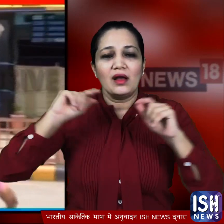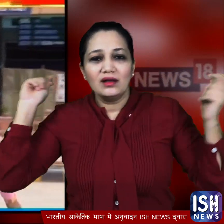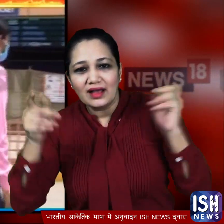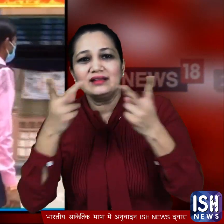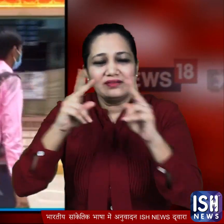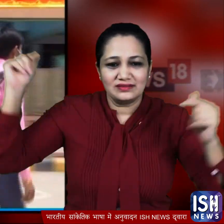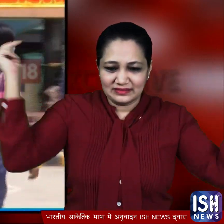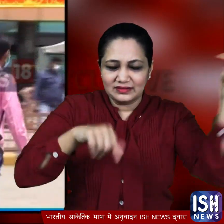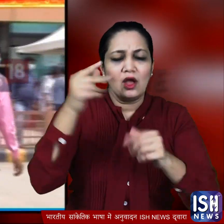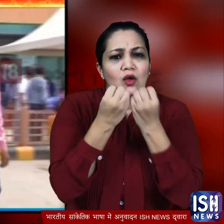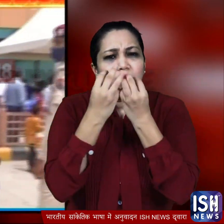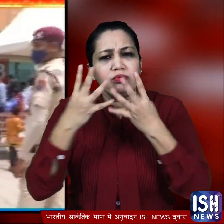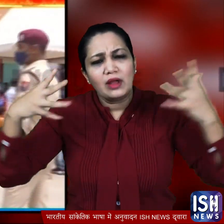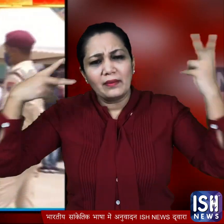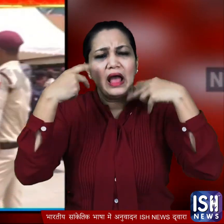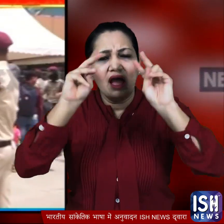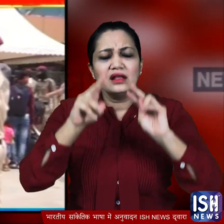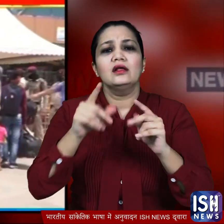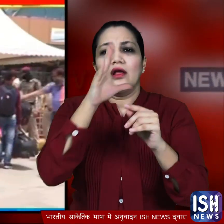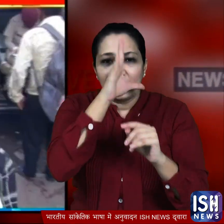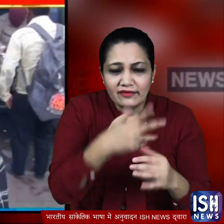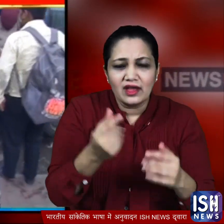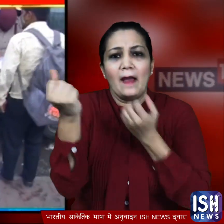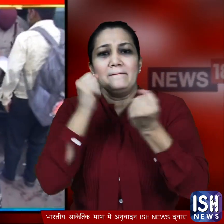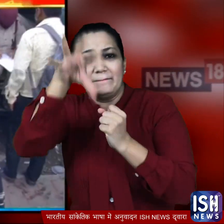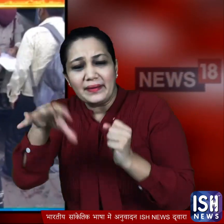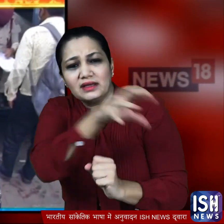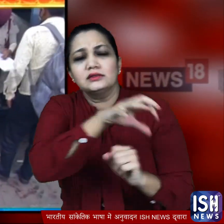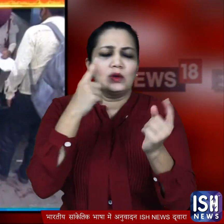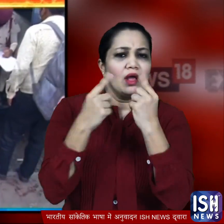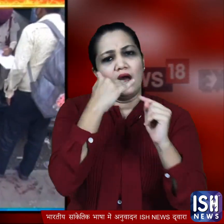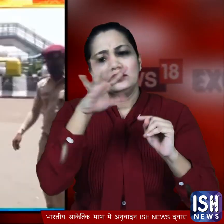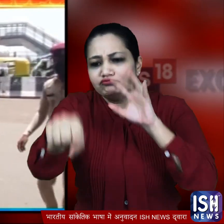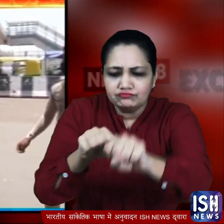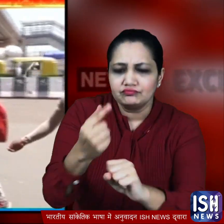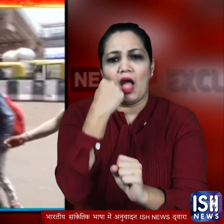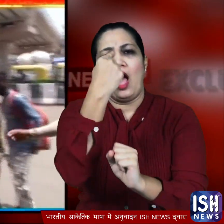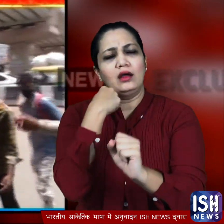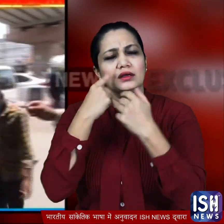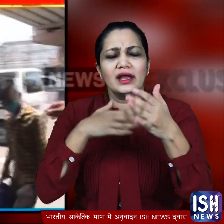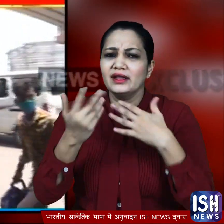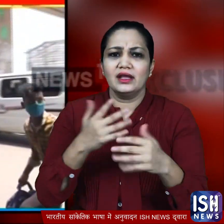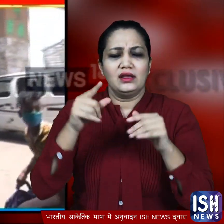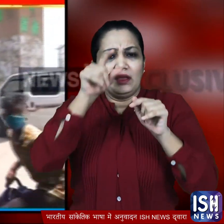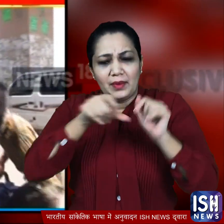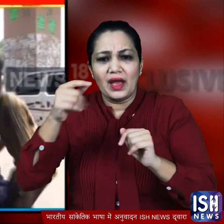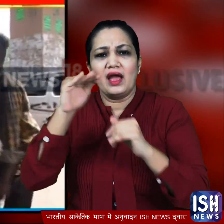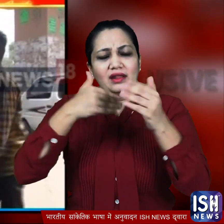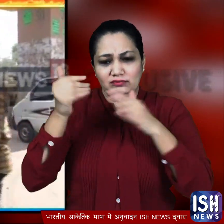अच्छी खासी है इसी लिए प्रशासन ने रेलवे स्टेशन और बसड़ों पर रैंडम टेस्टिंग शुरू करती जिसका मतलब यह हुआ कि इन जगों पर आने वाले लोगों का